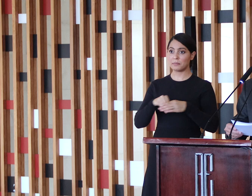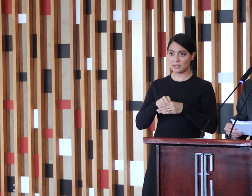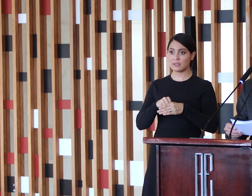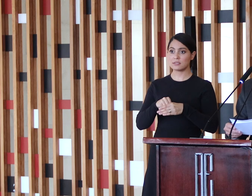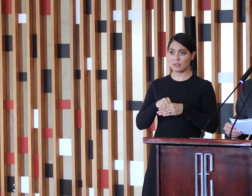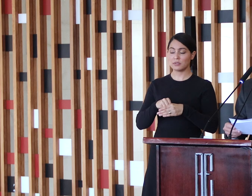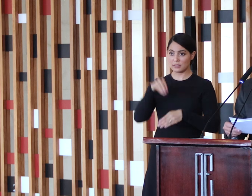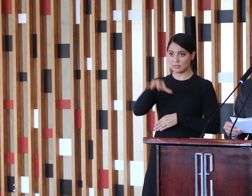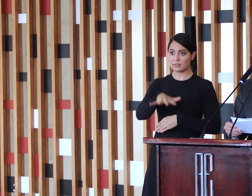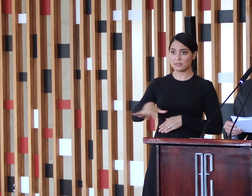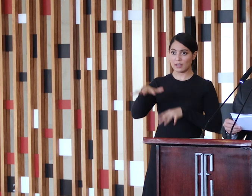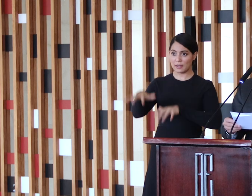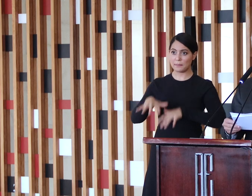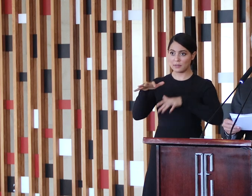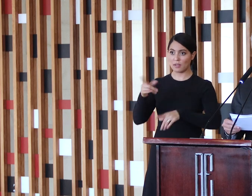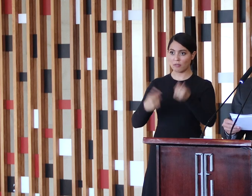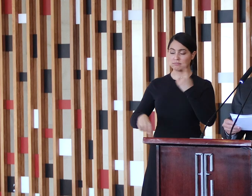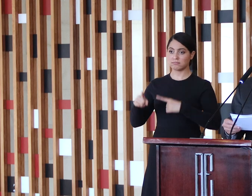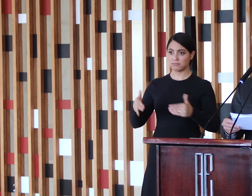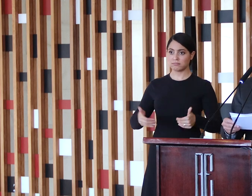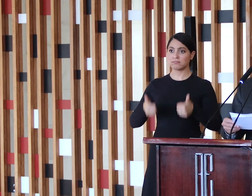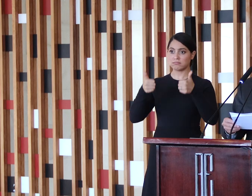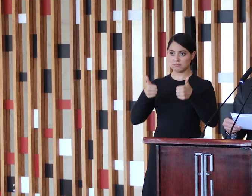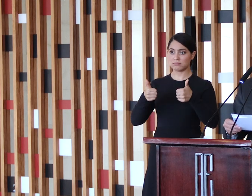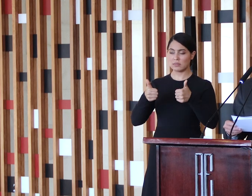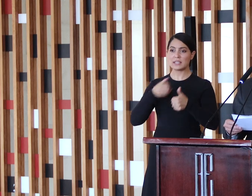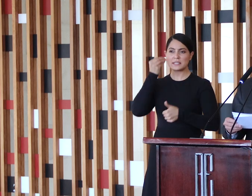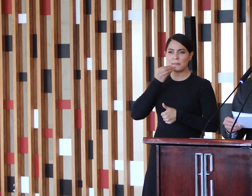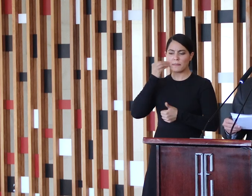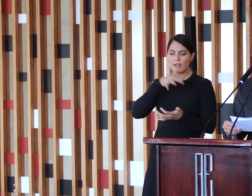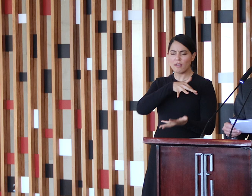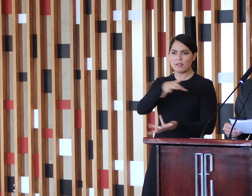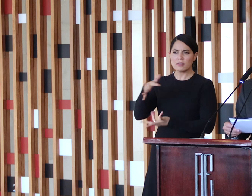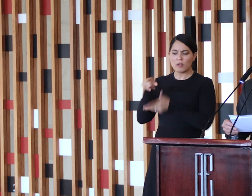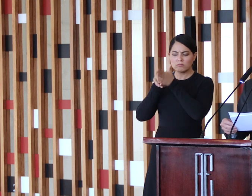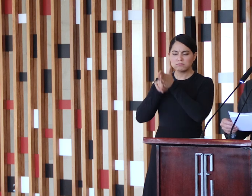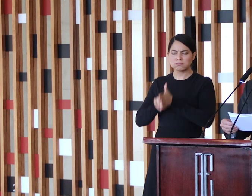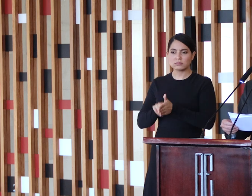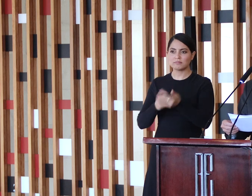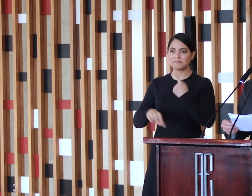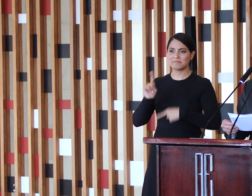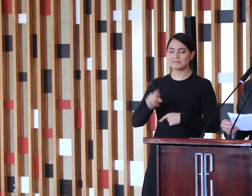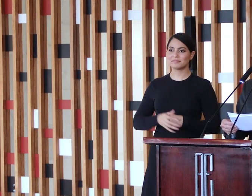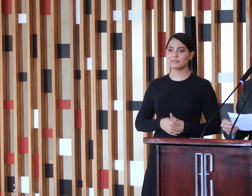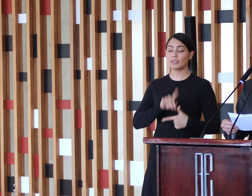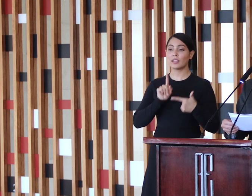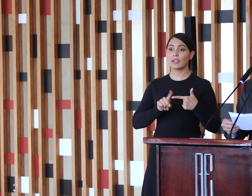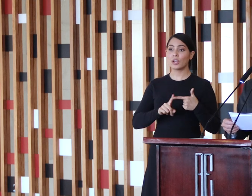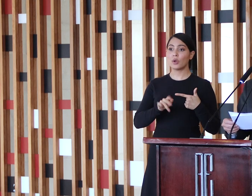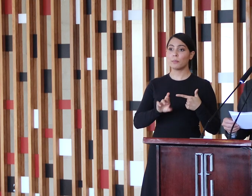segmento mineral a partir de experiências internacionais exitosas. Promoção do